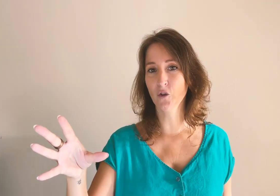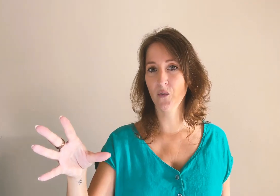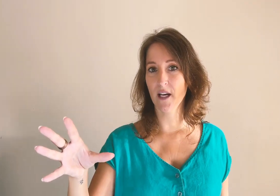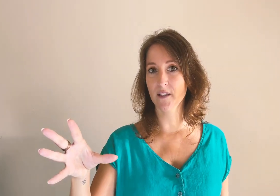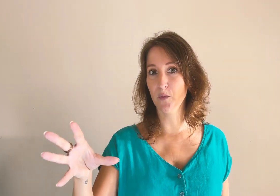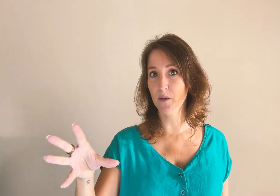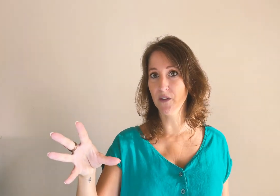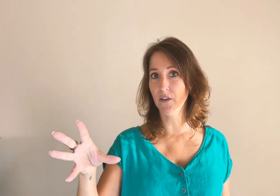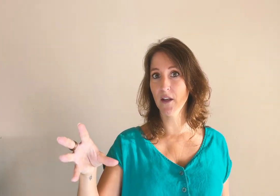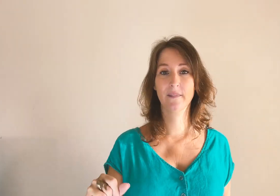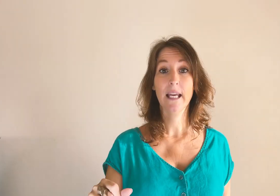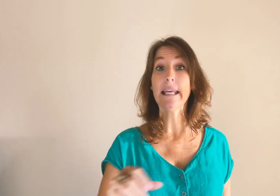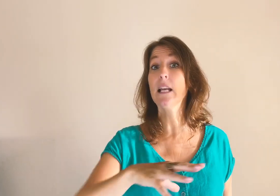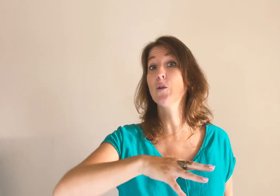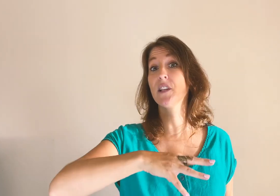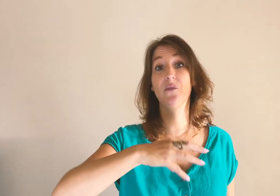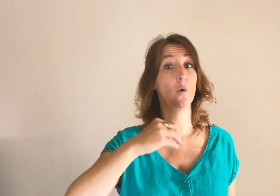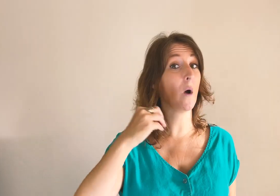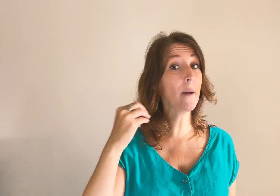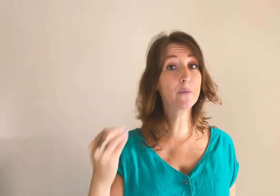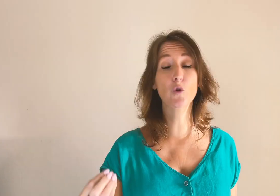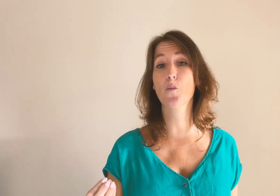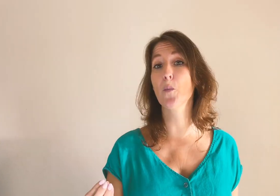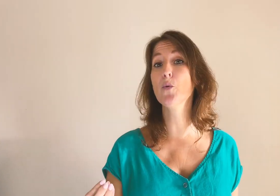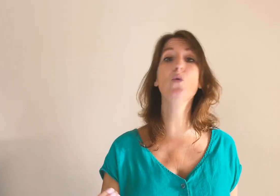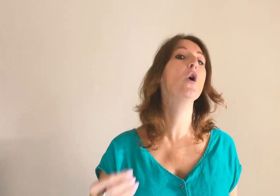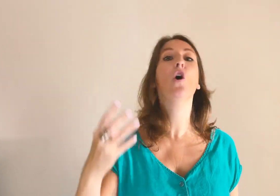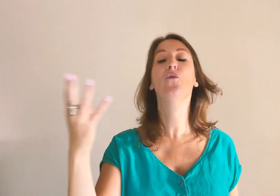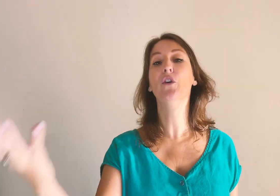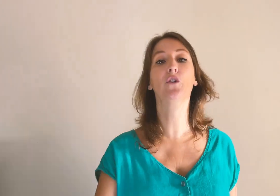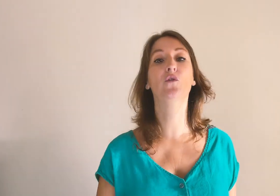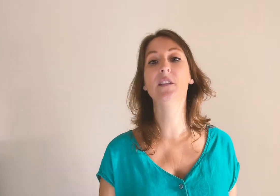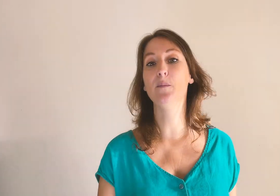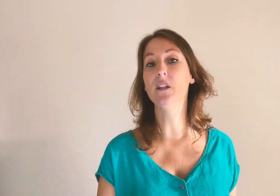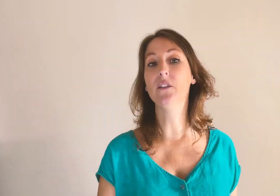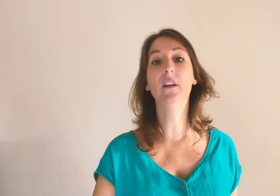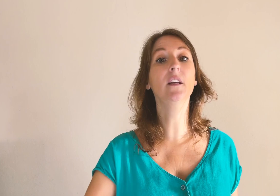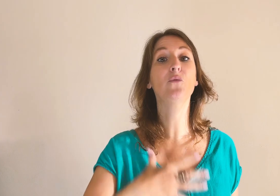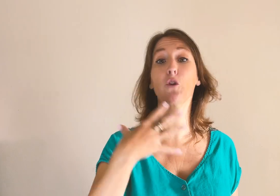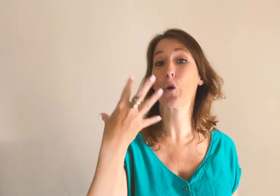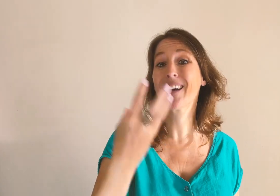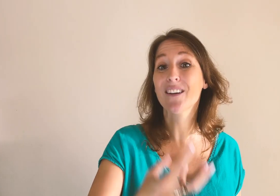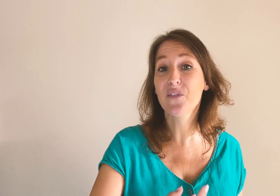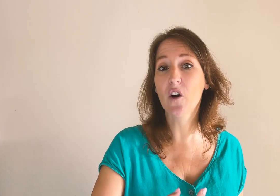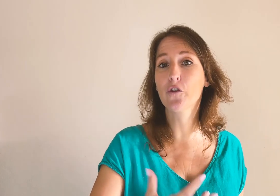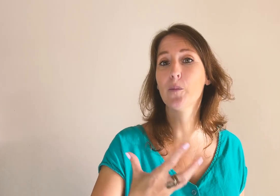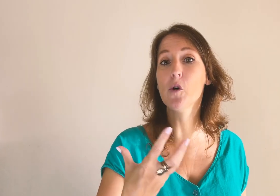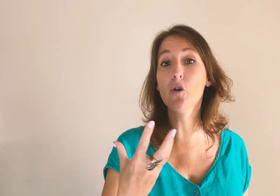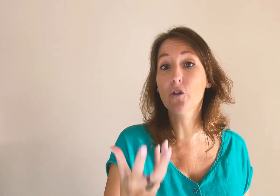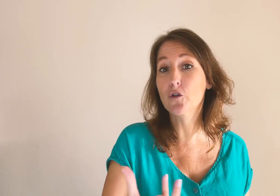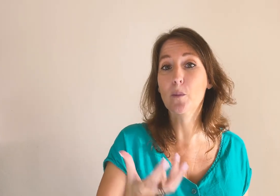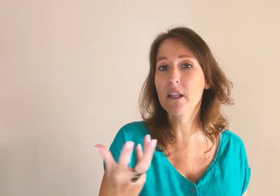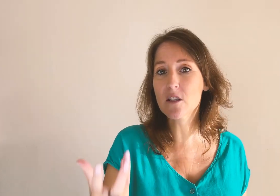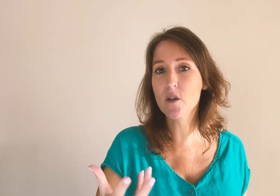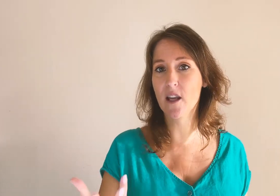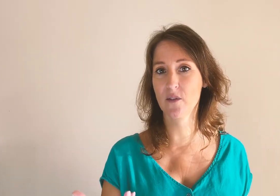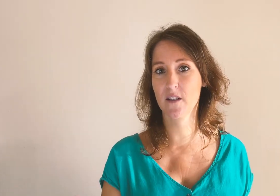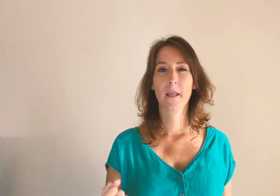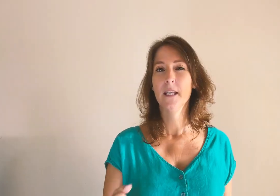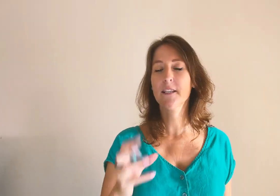ne verra ces publicités et elles ne serviront absolument plus votre visibilité, votre référencement d'entreprise, de service. Si